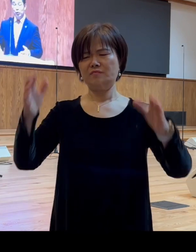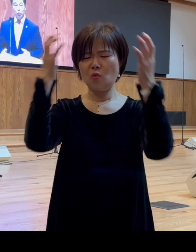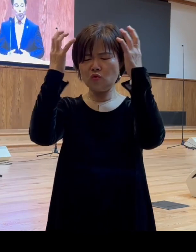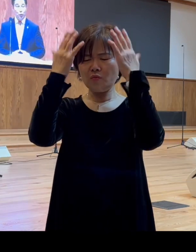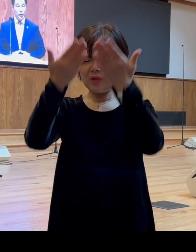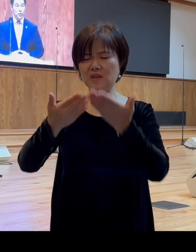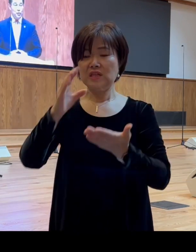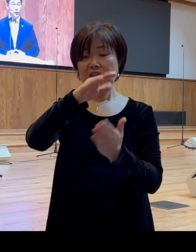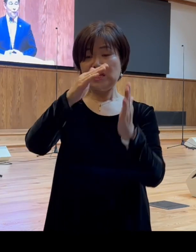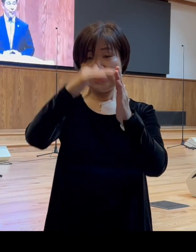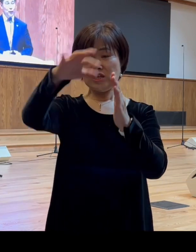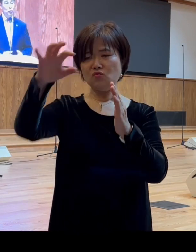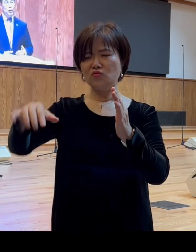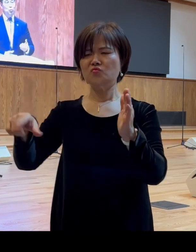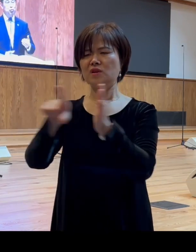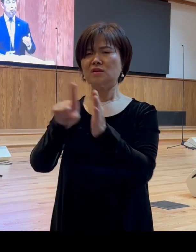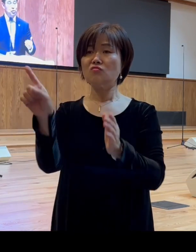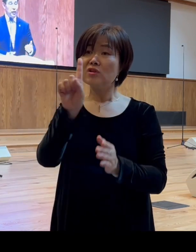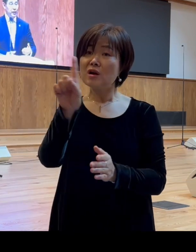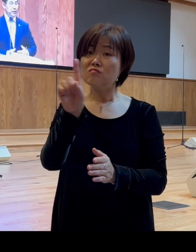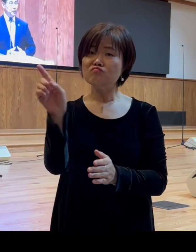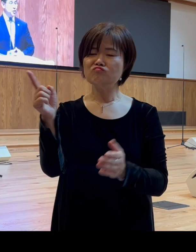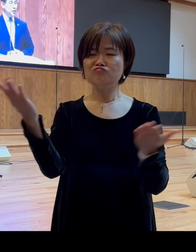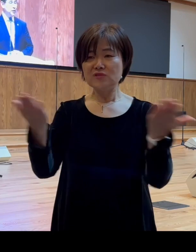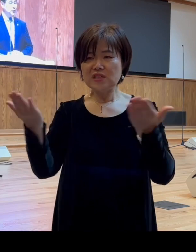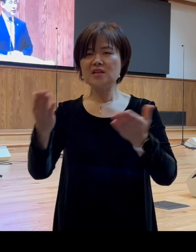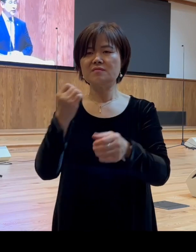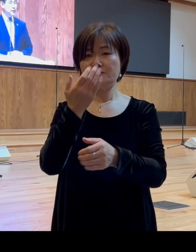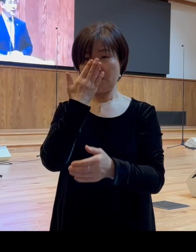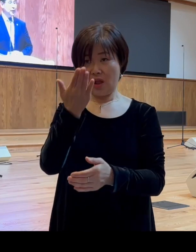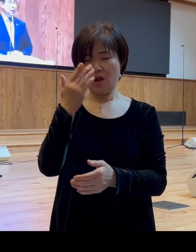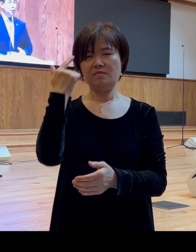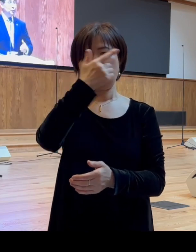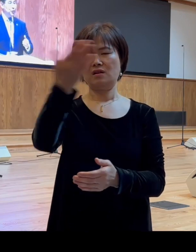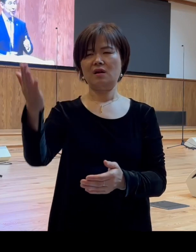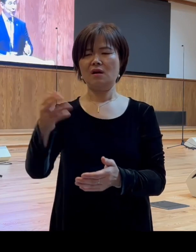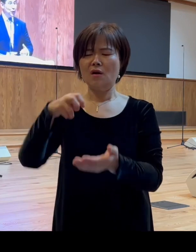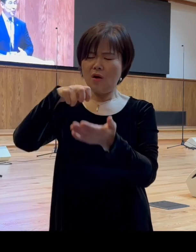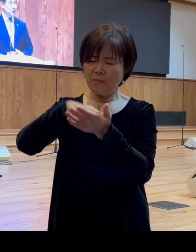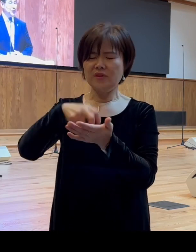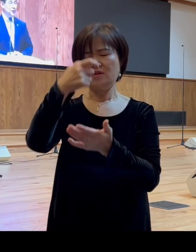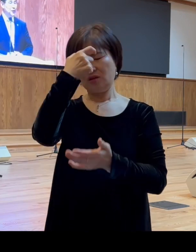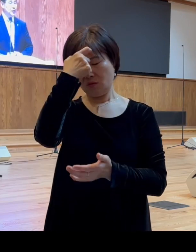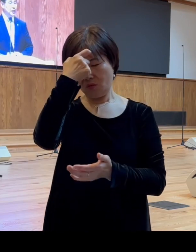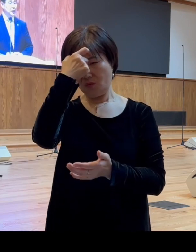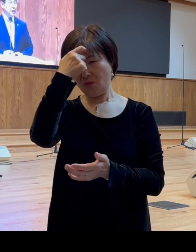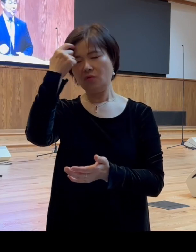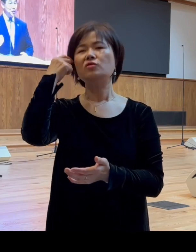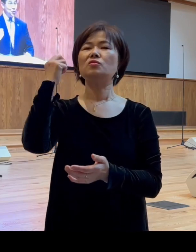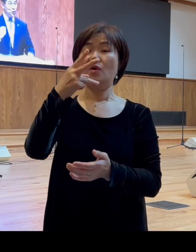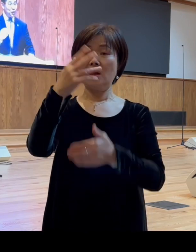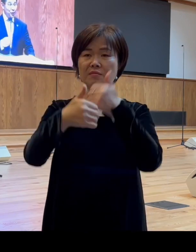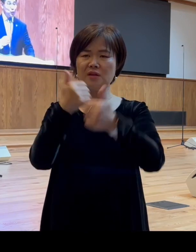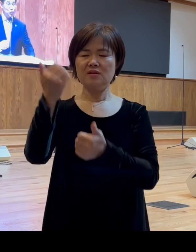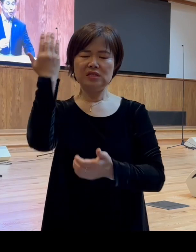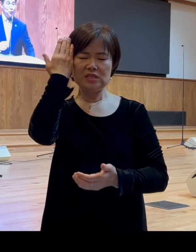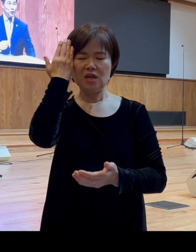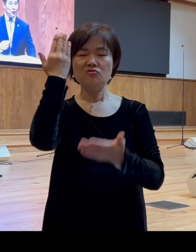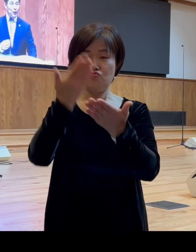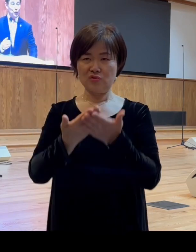위해서 우리가 무엇을 해야 될 것인가 그럼 엎드려 기도하면 하나님께서 지혜 주시고 교회를